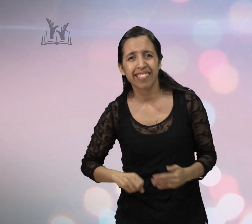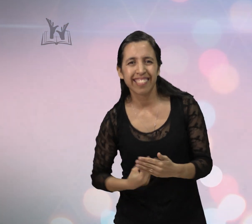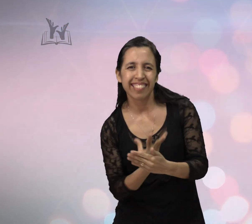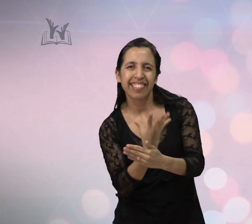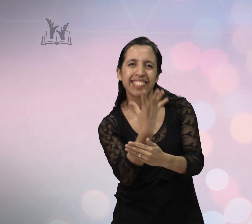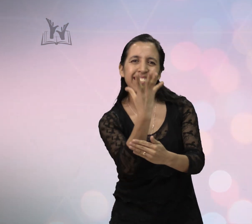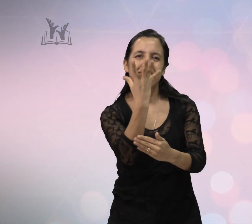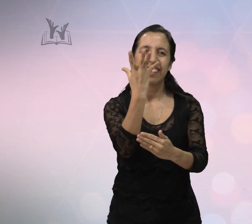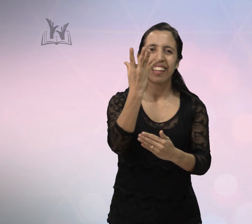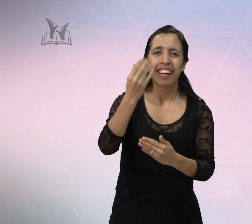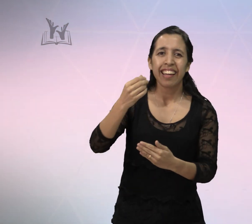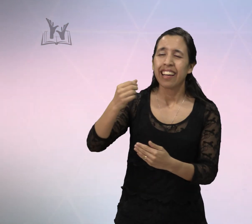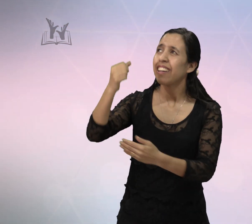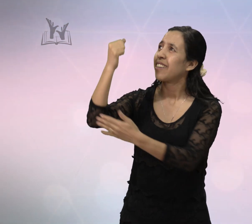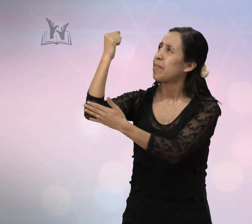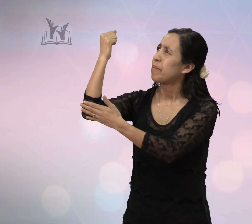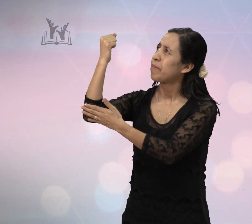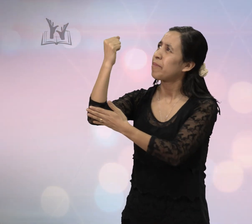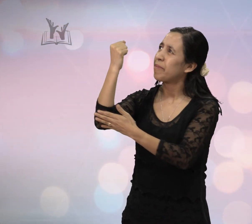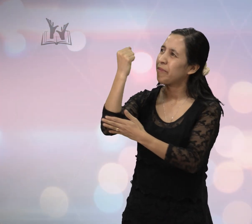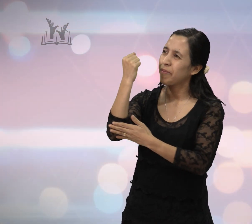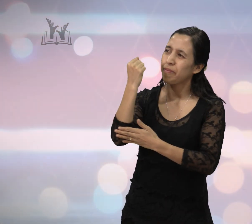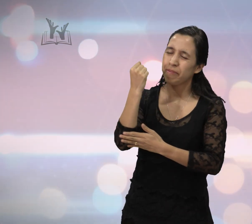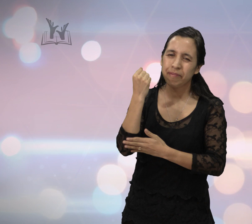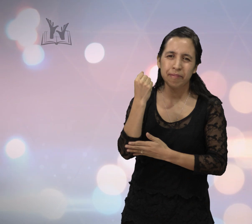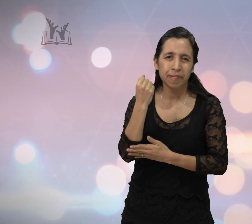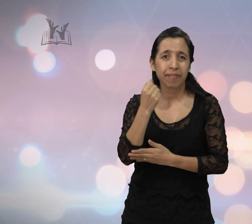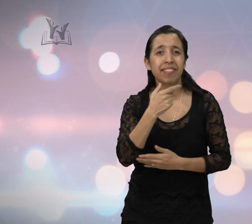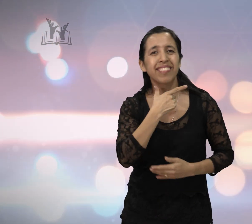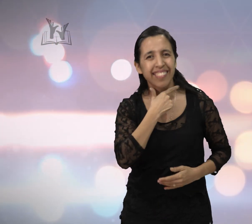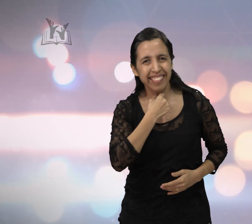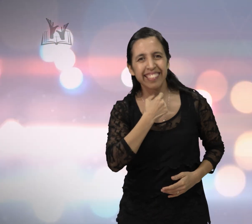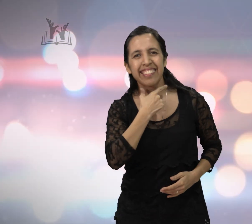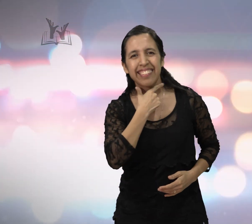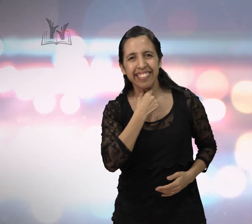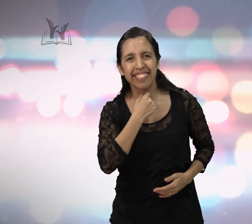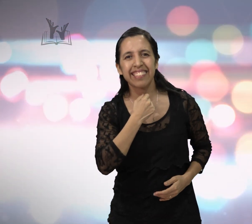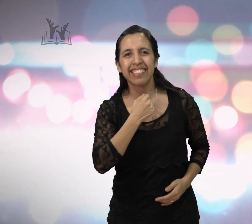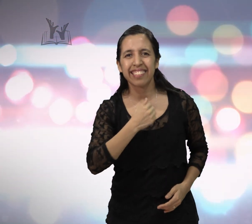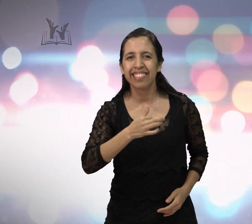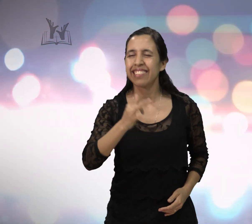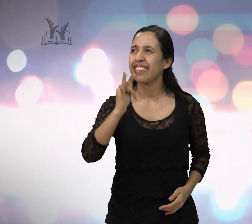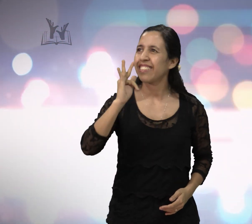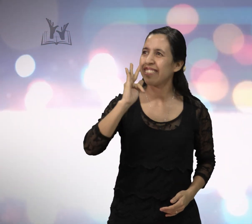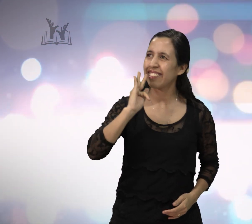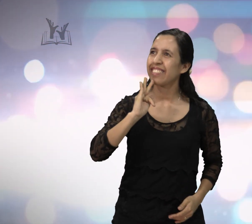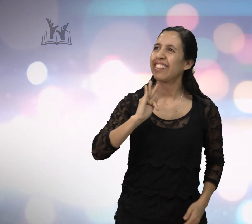Y ayúdame a ser de fiel